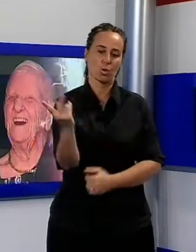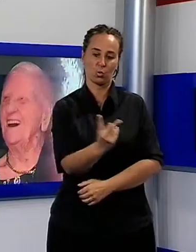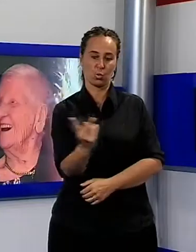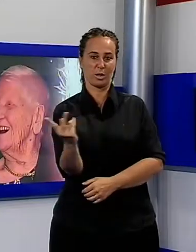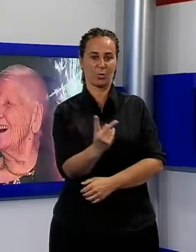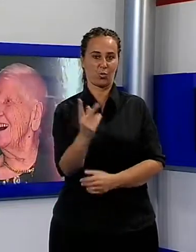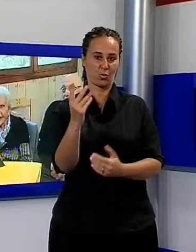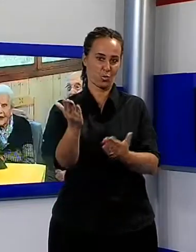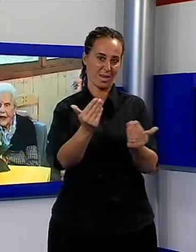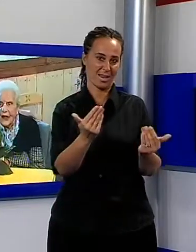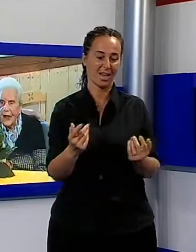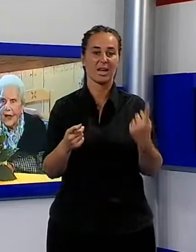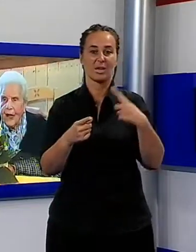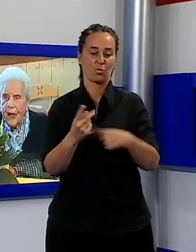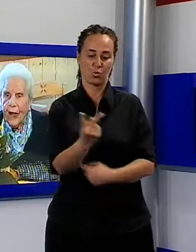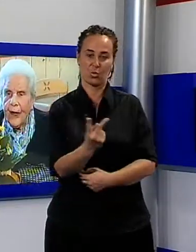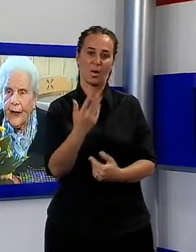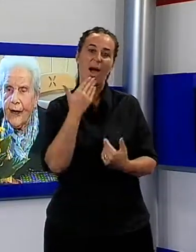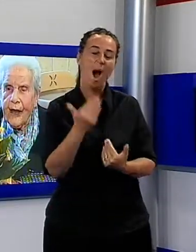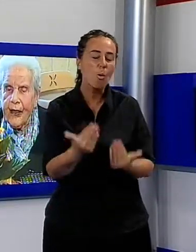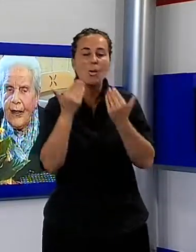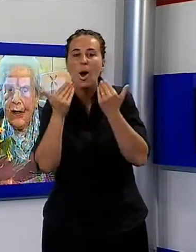anni e a Milena Bertolacci per i suoi centosette.